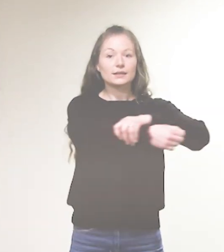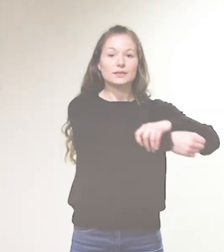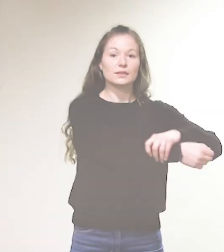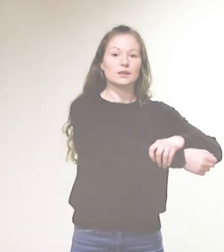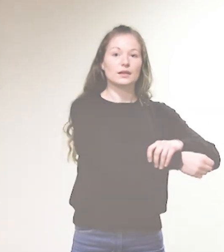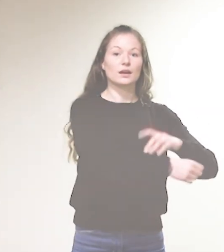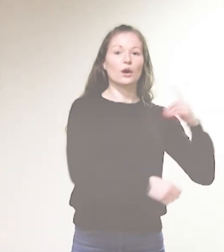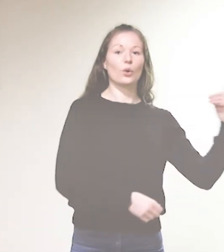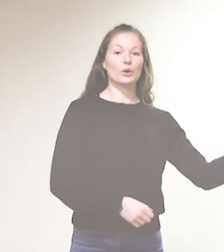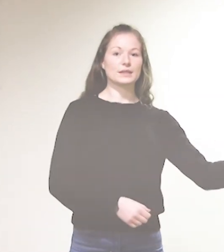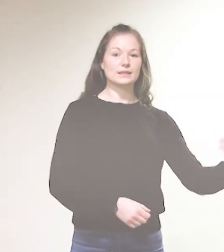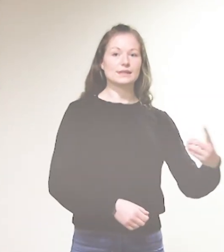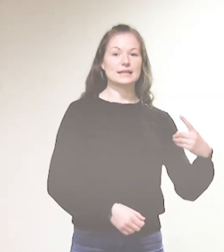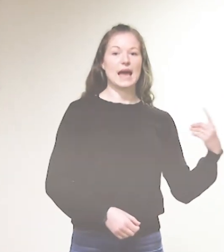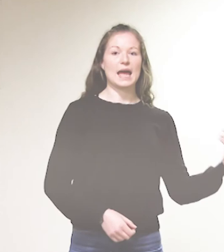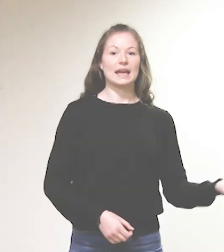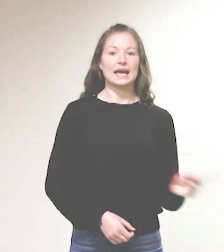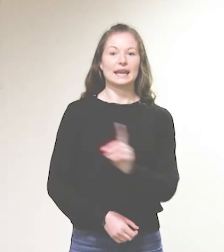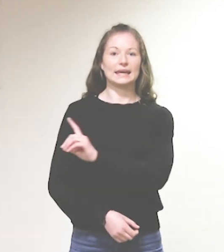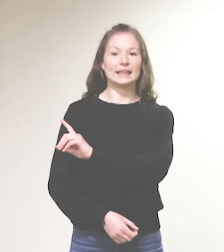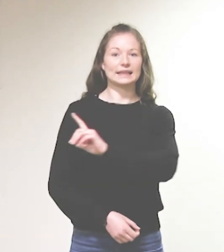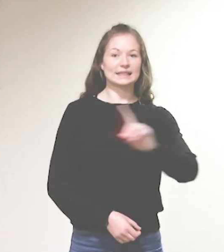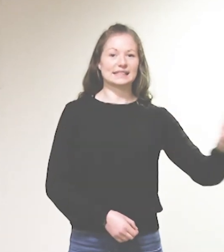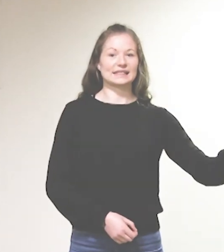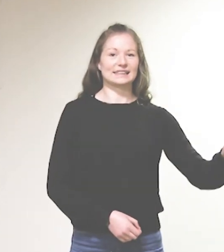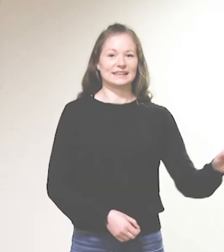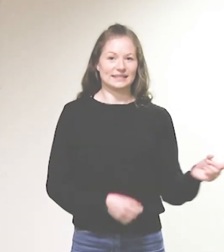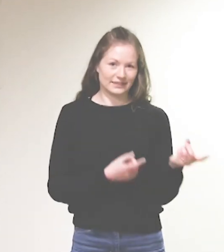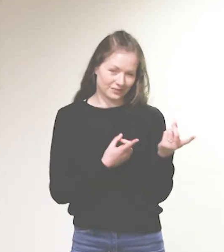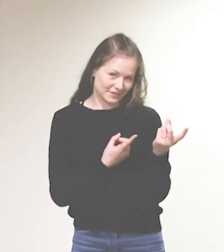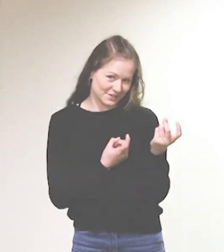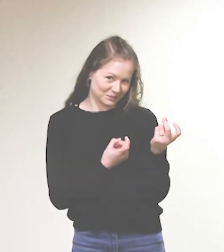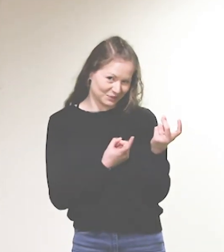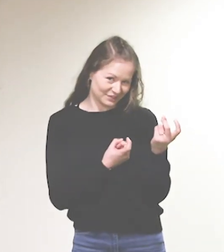uns nicht in Versuchung.